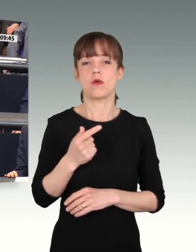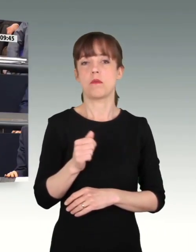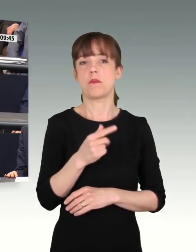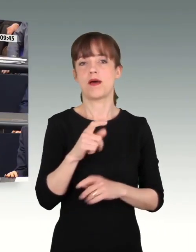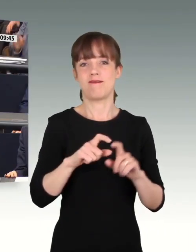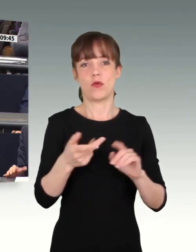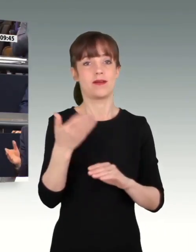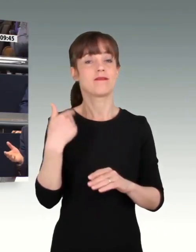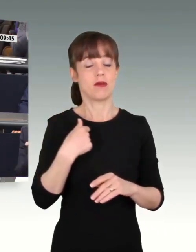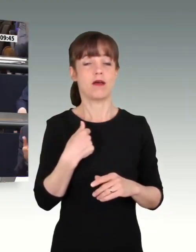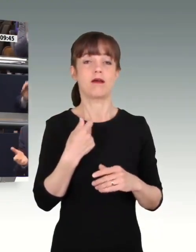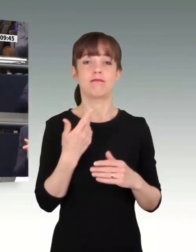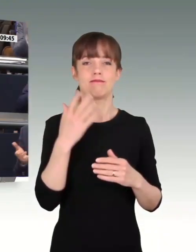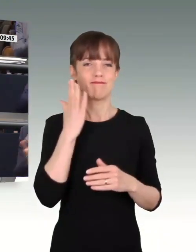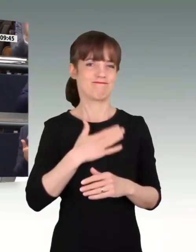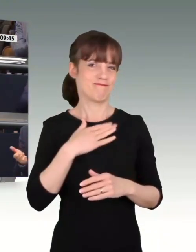empfangen. Vielen Dank.